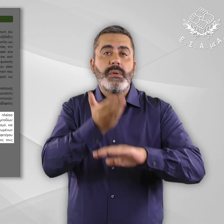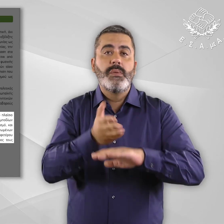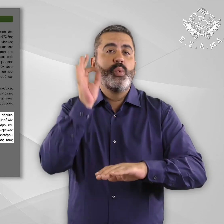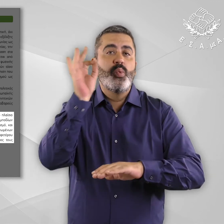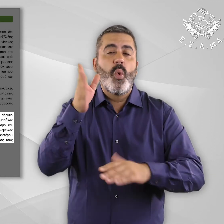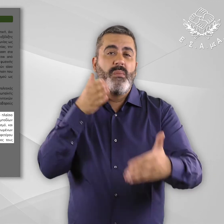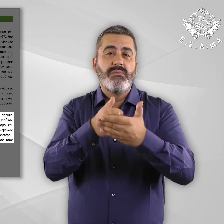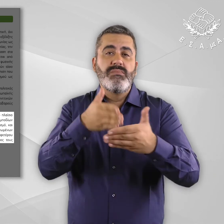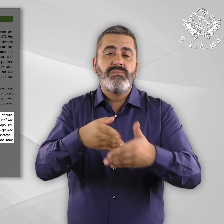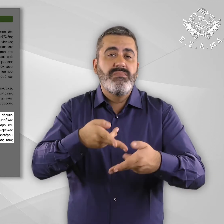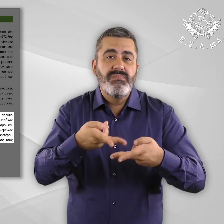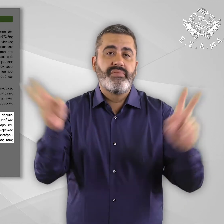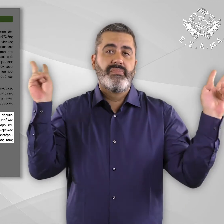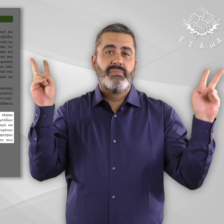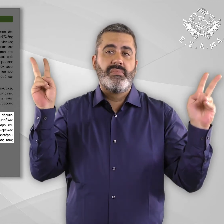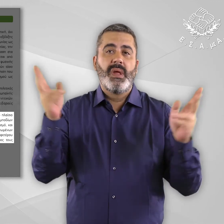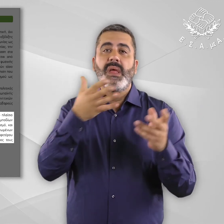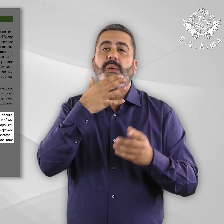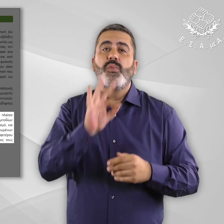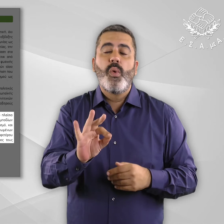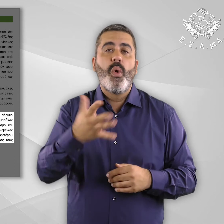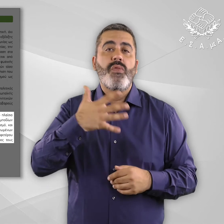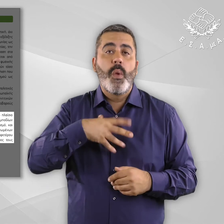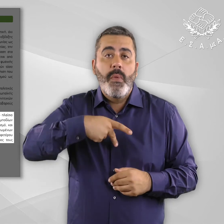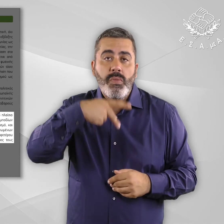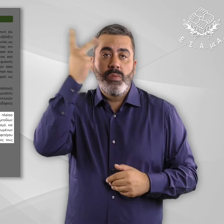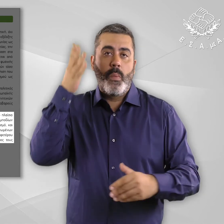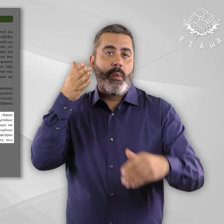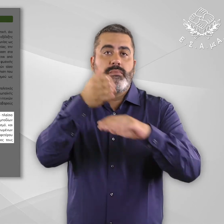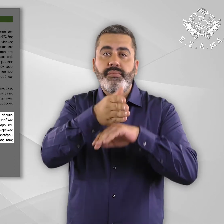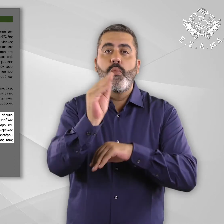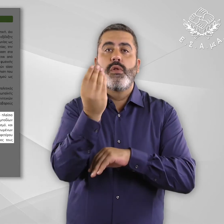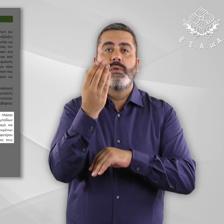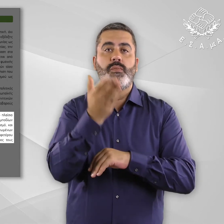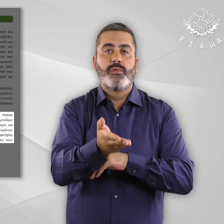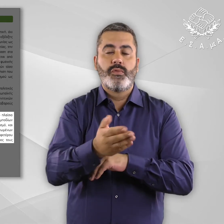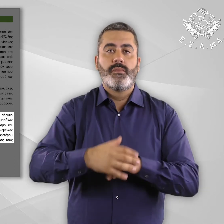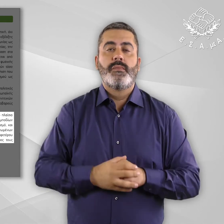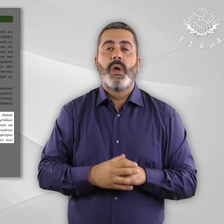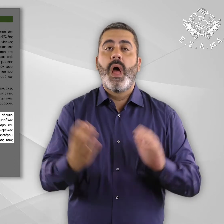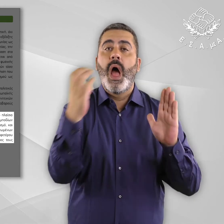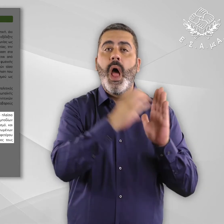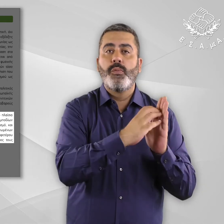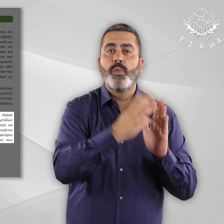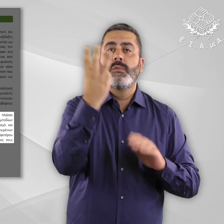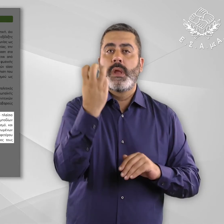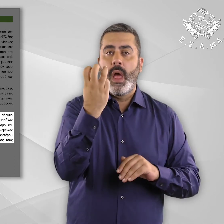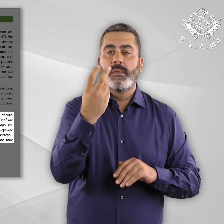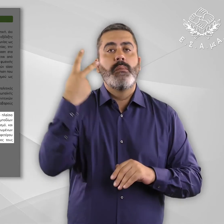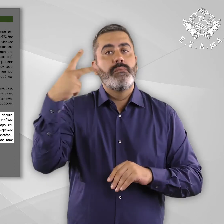φραγμών και των εμποδίων σύμφωνα με τη δικαιωματική προσέγγιση για τον πολιτισμό, και ειδικότερα στη βάση του άρθρου της Σύμβασης